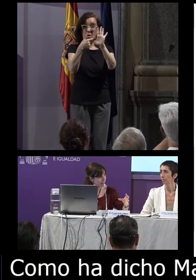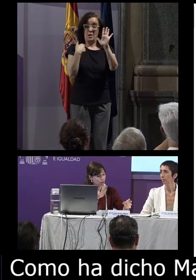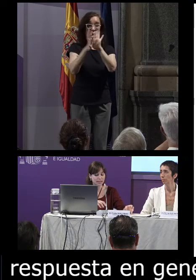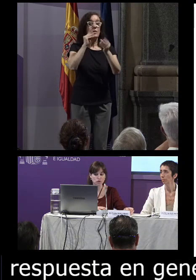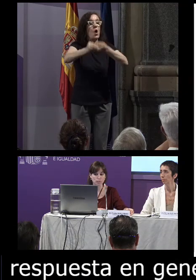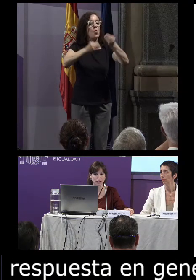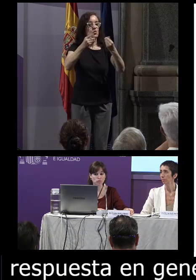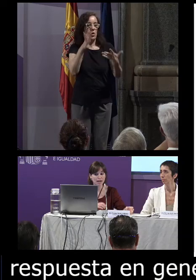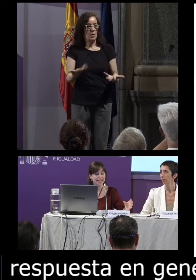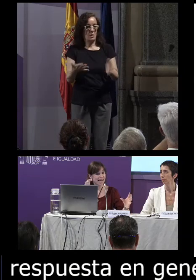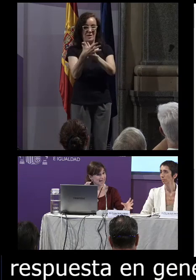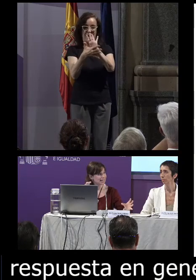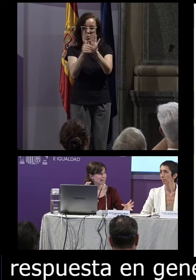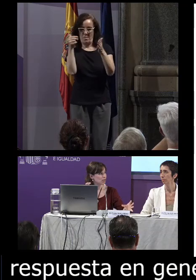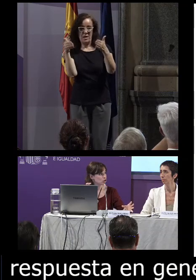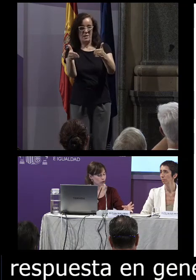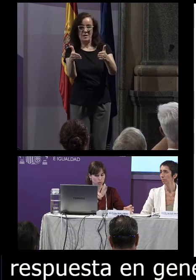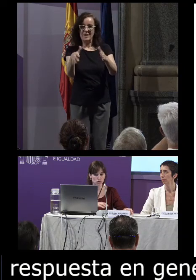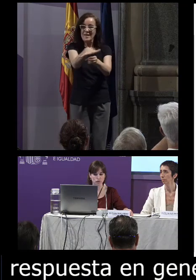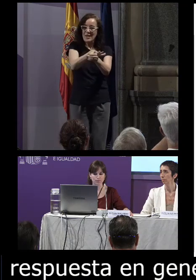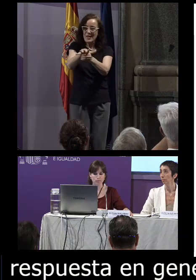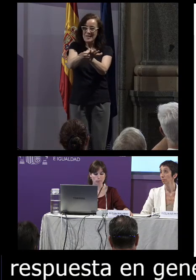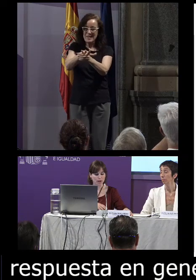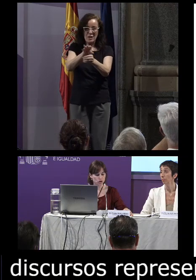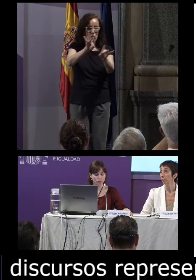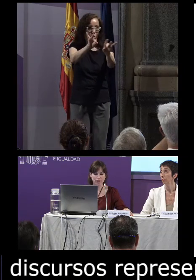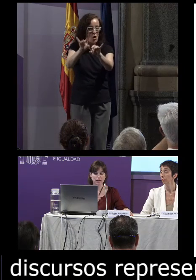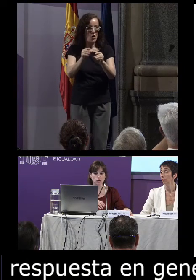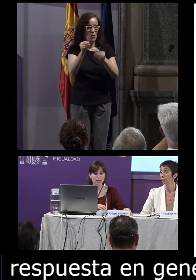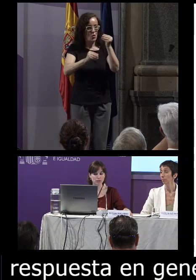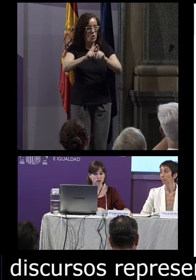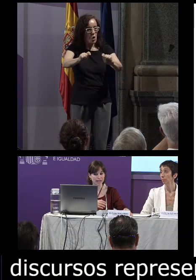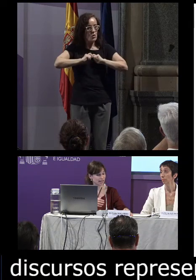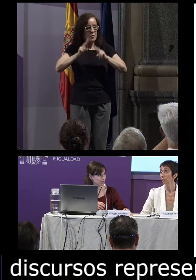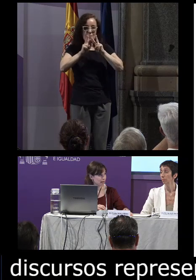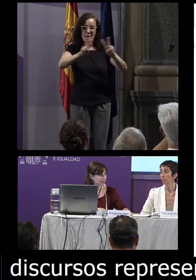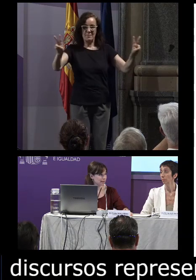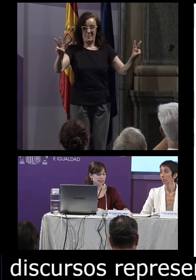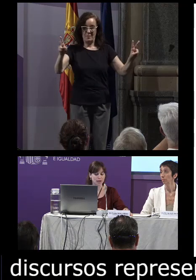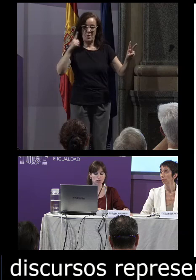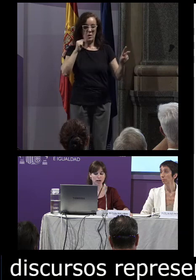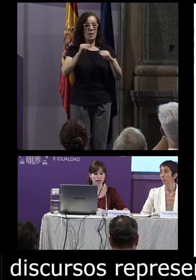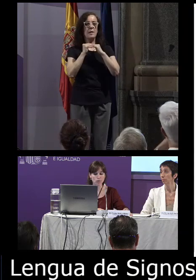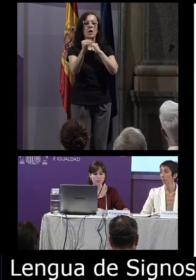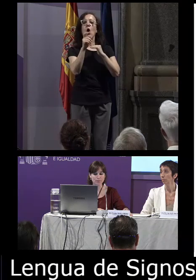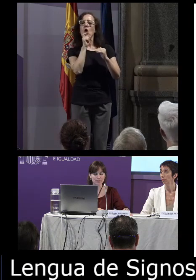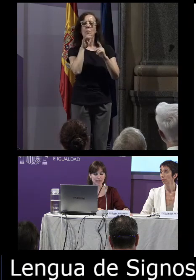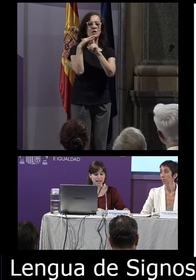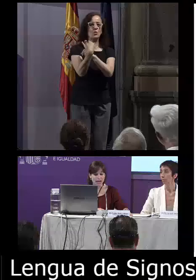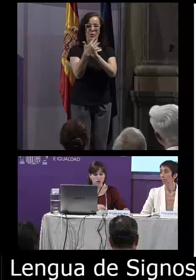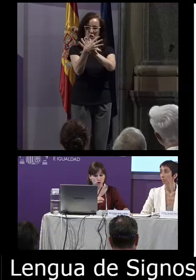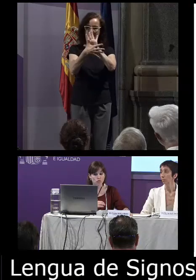de la lengua de signos particular en ese territorio de uso nos ofrecen una visión equilibrada del estado de la lengua